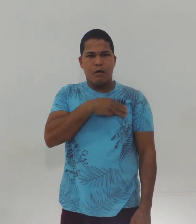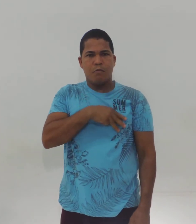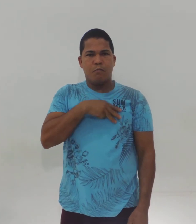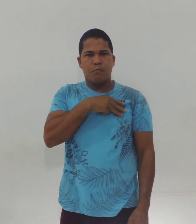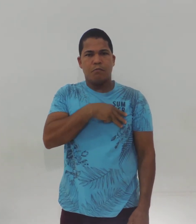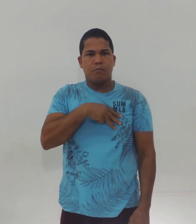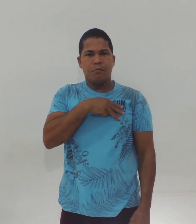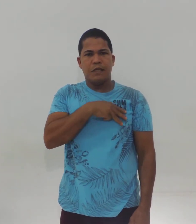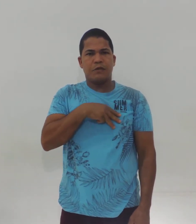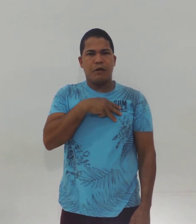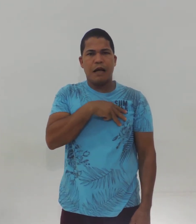Missionário